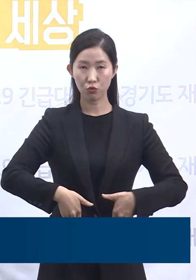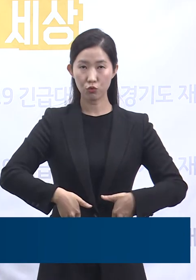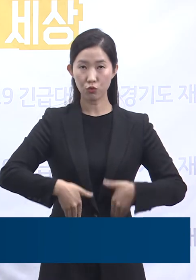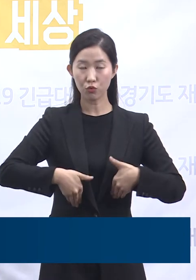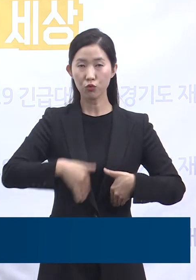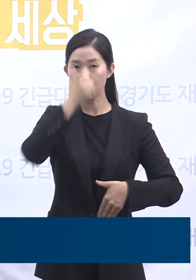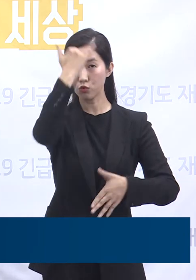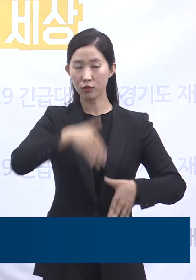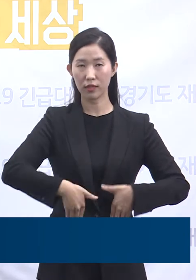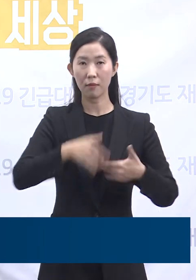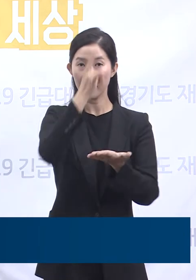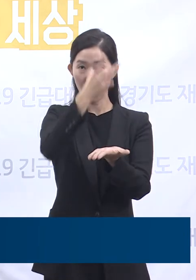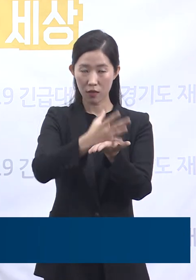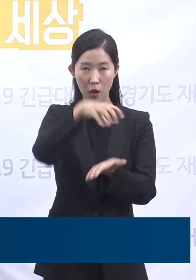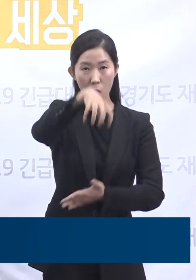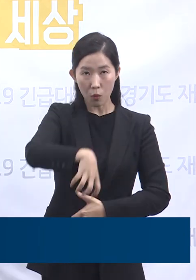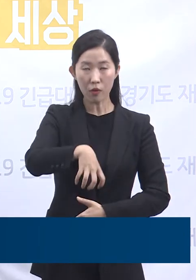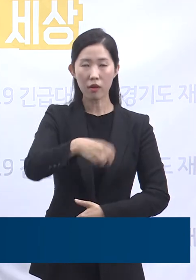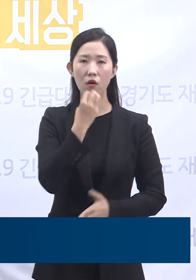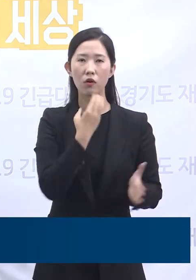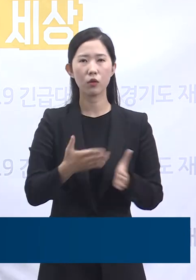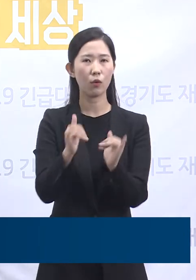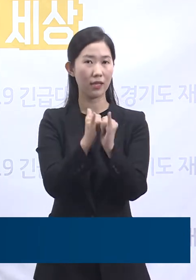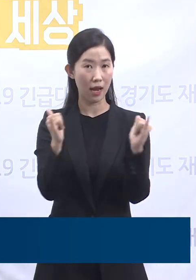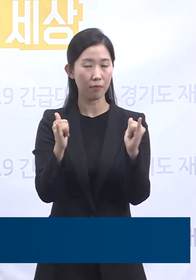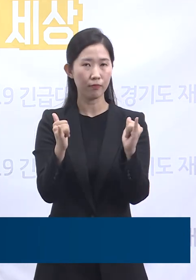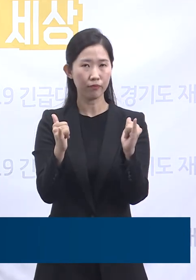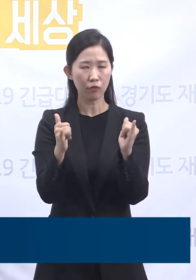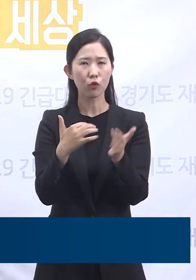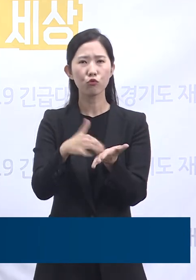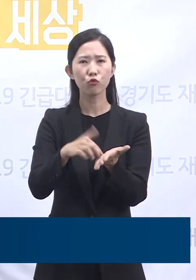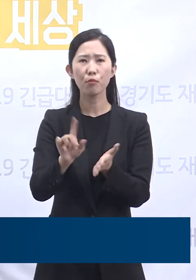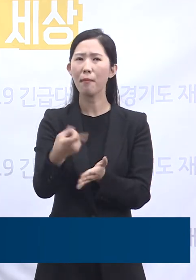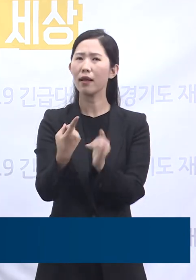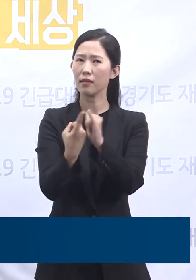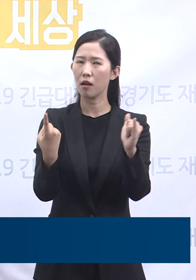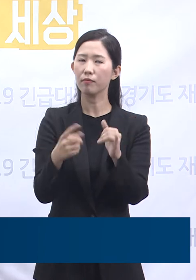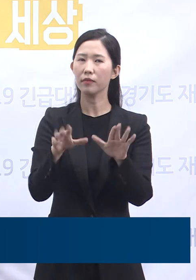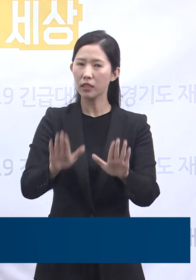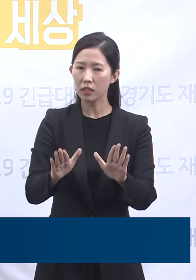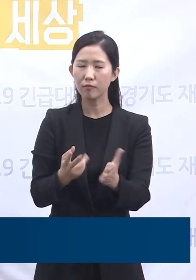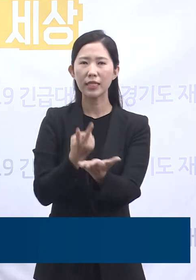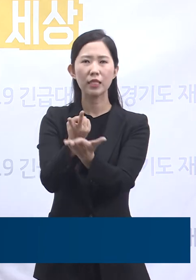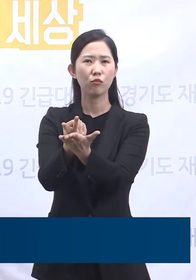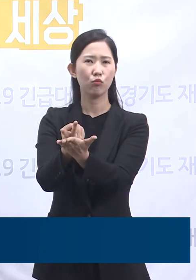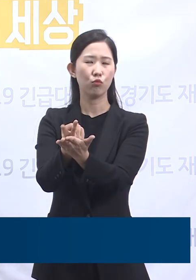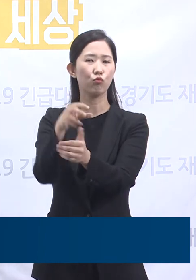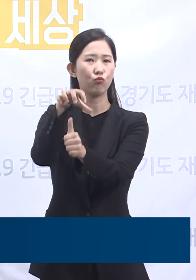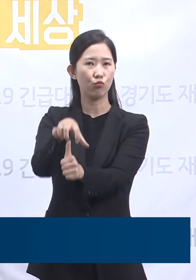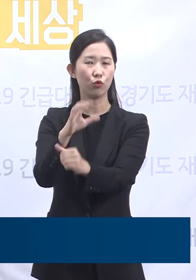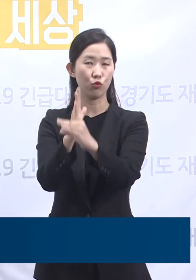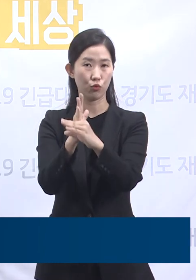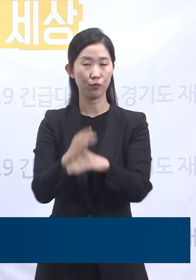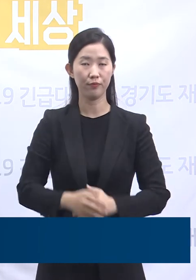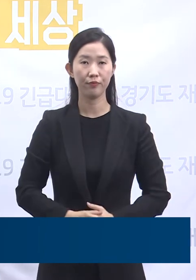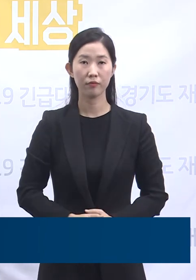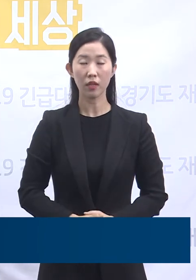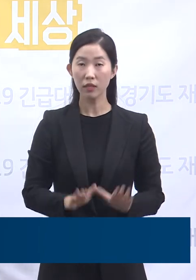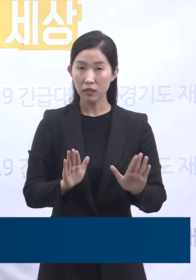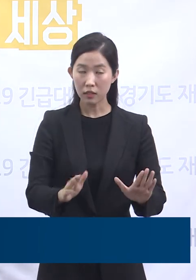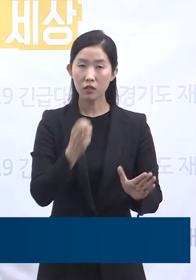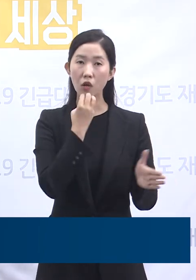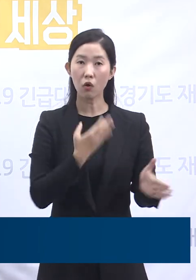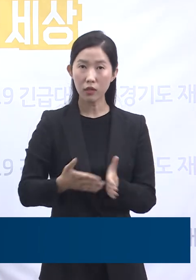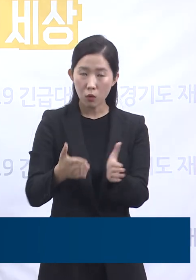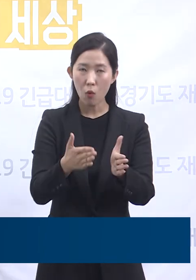천안생활치료센터에 경기도 민 100여 명이 입소해 있습니다. 정부가 그동안 주도한 수도권 공동대응에